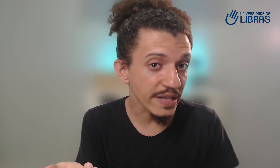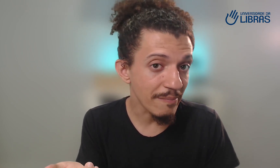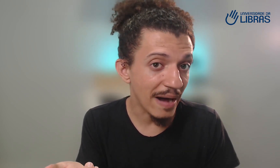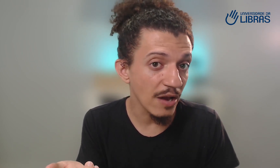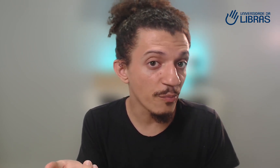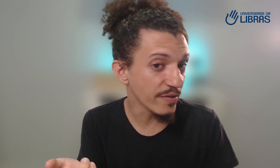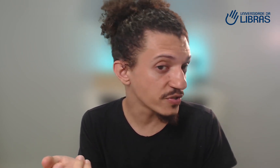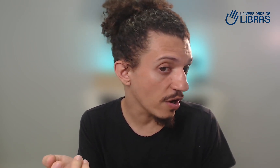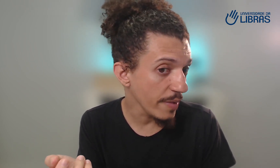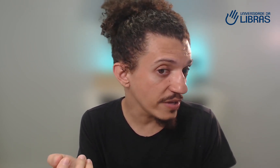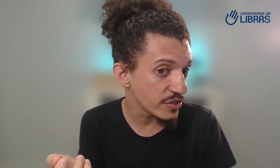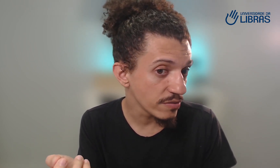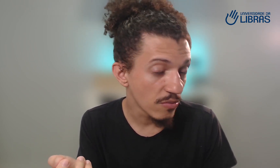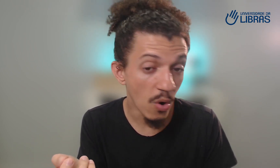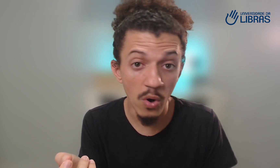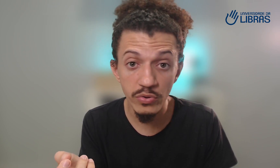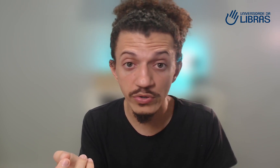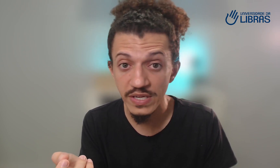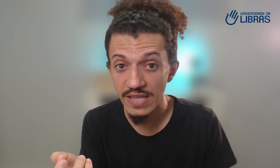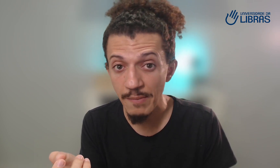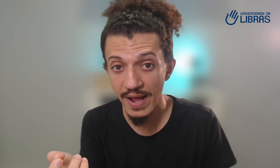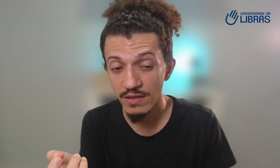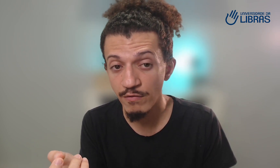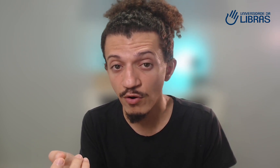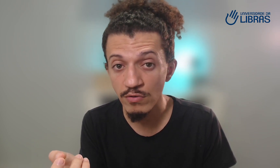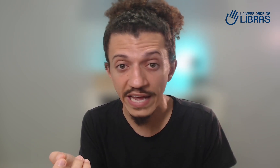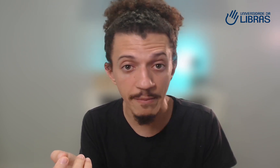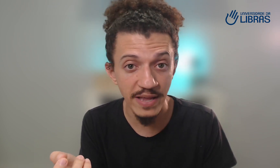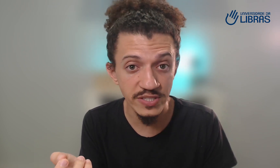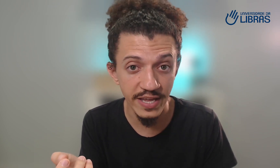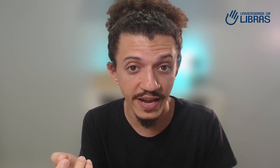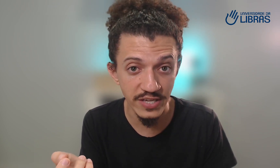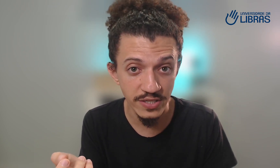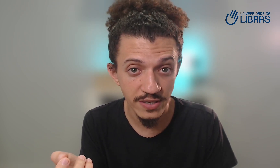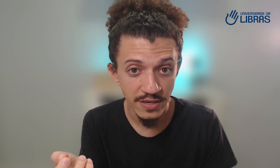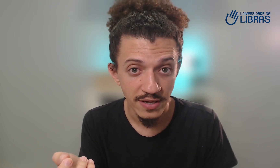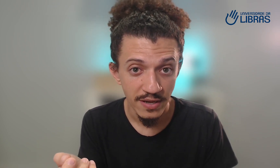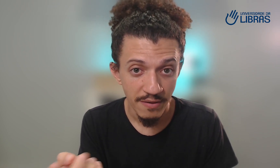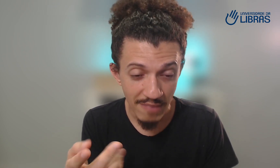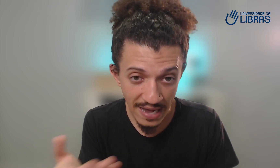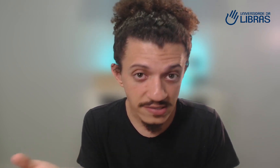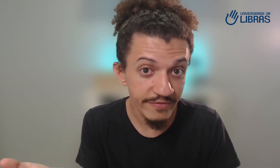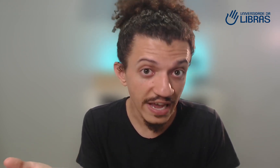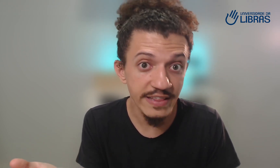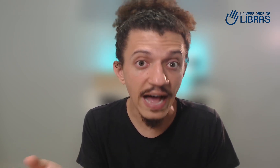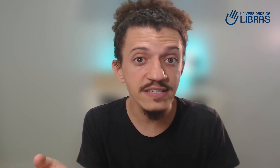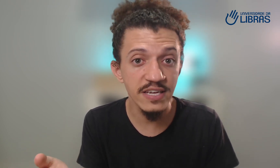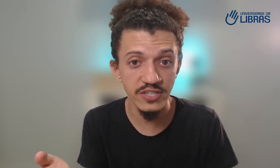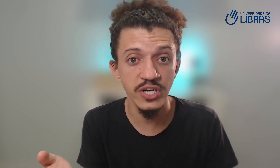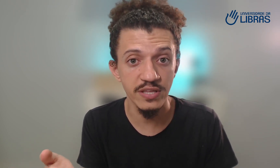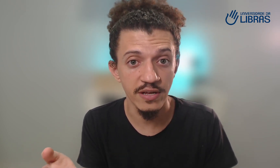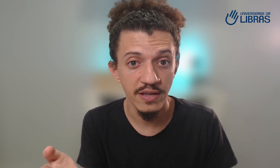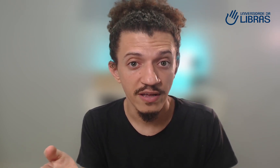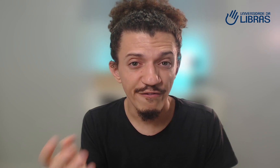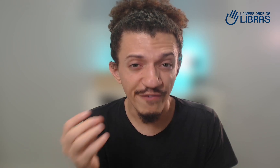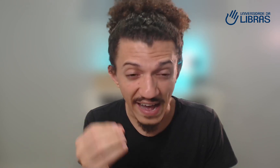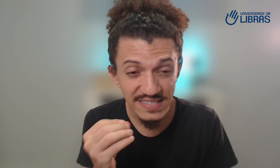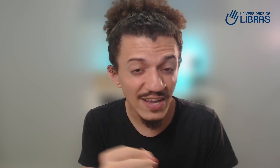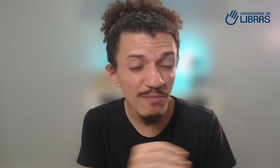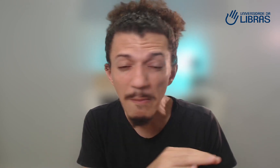trabalham profissionalmente, outros interpretam voluntariamente na igreja, mas, verdade seja dita, fazem uma